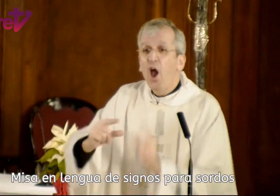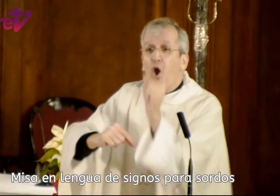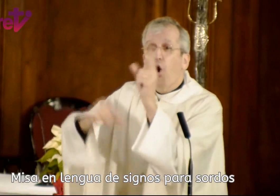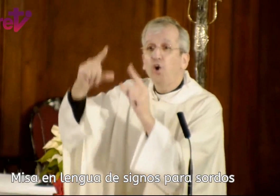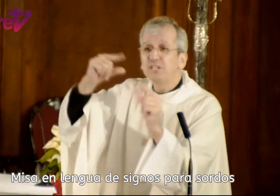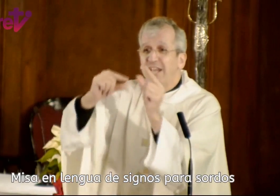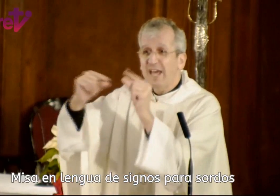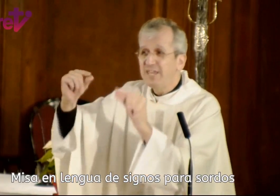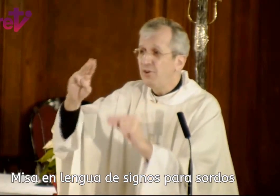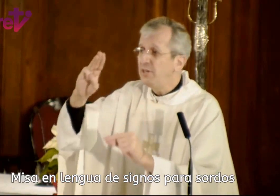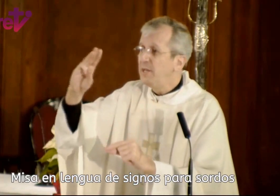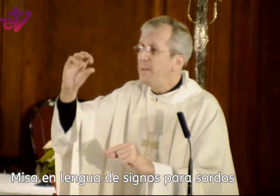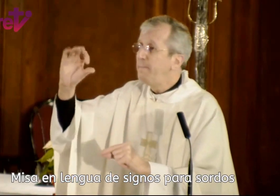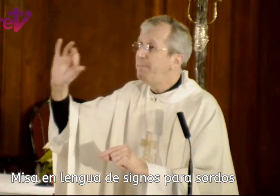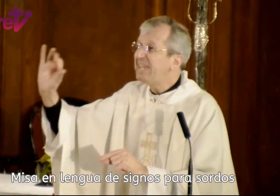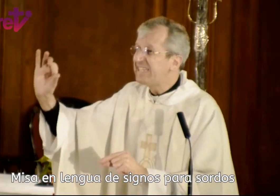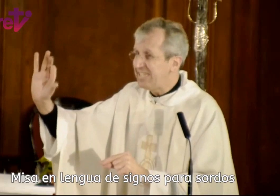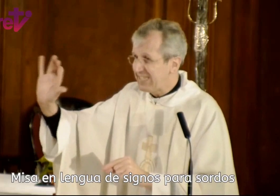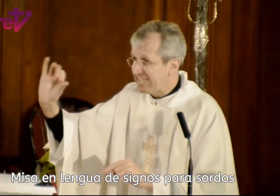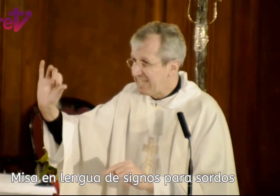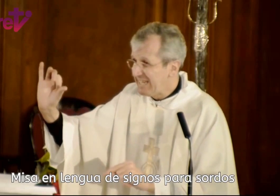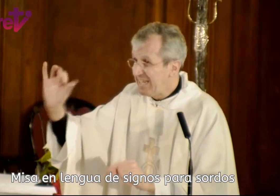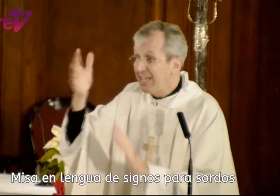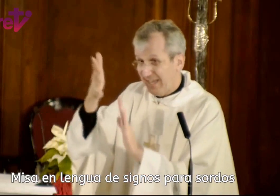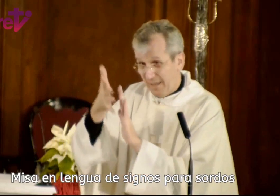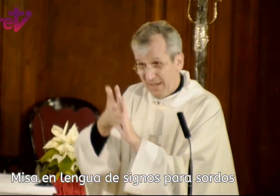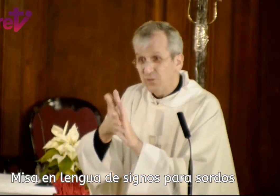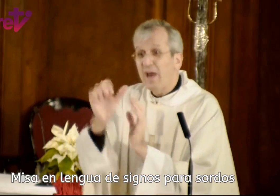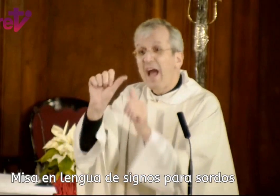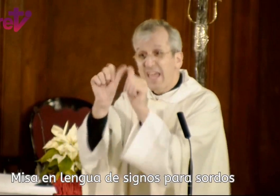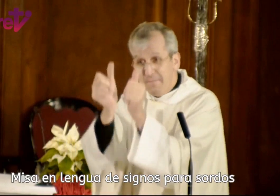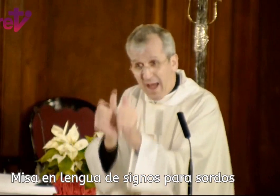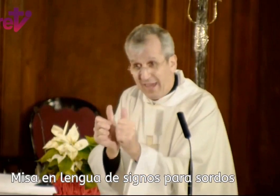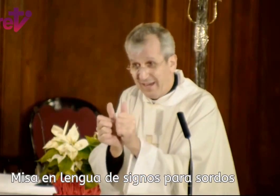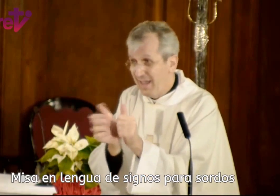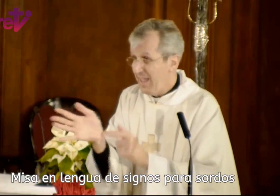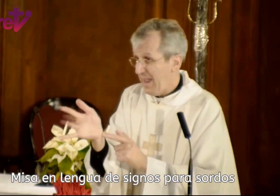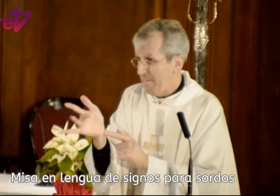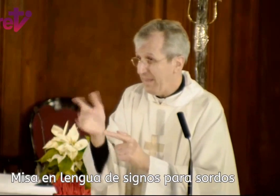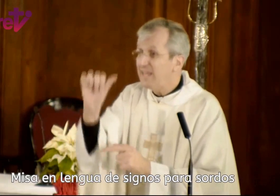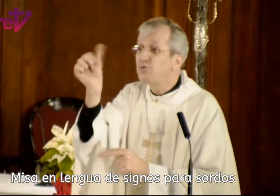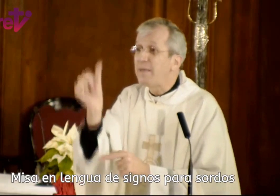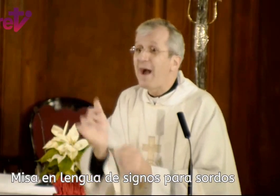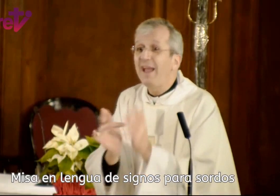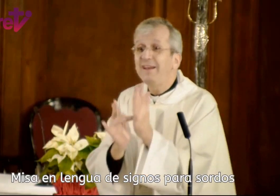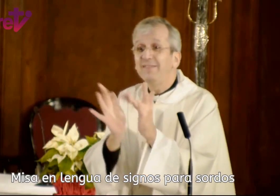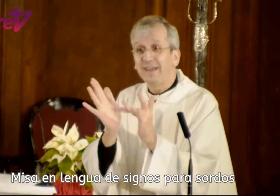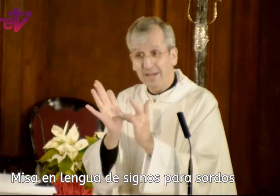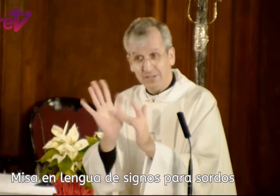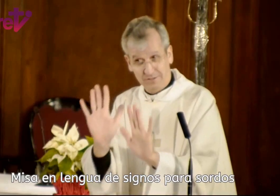constelación Pixis, que también es una imagen, el pez es una imagen de Cristo.